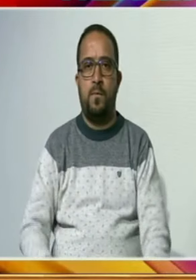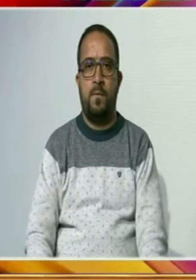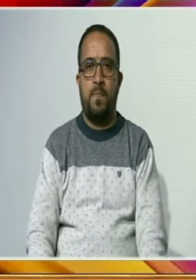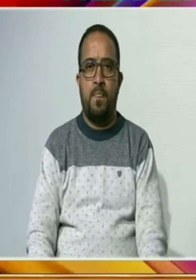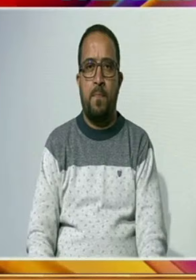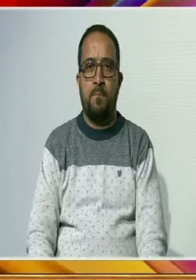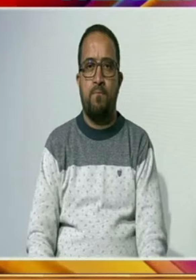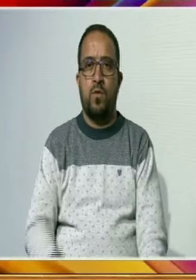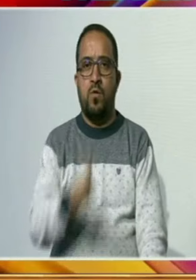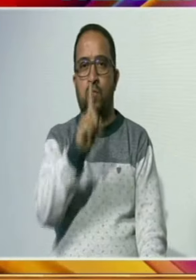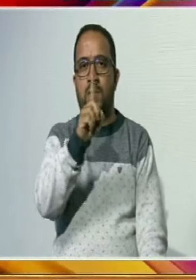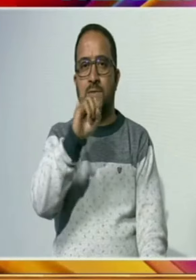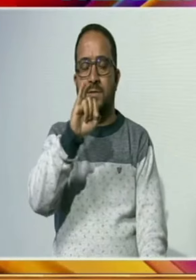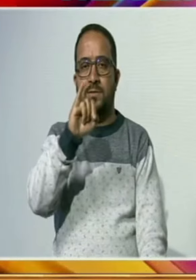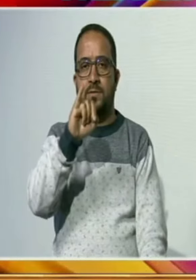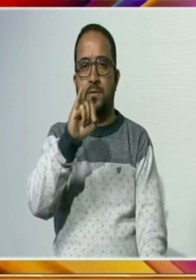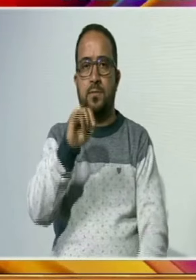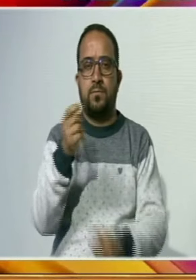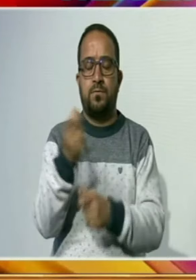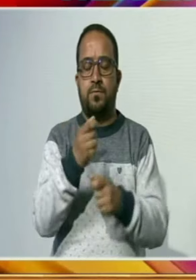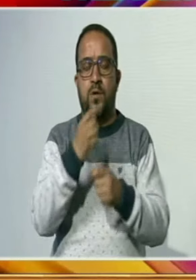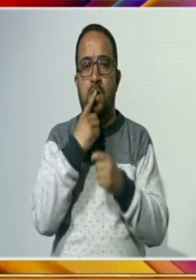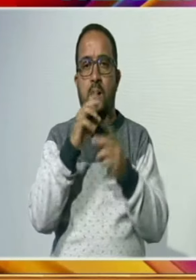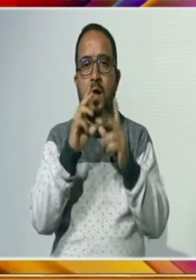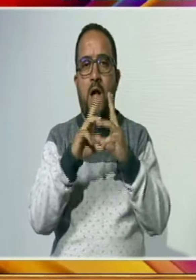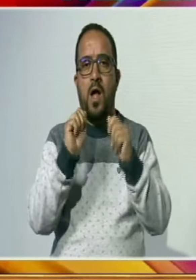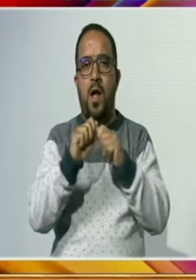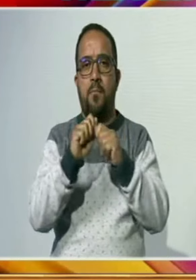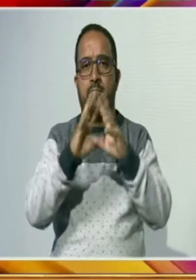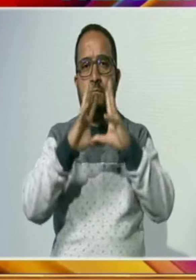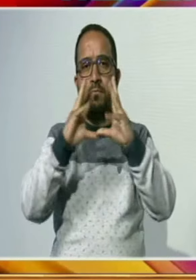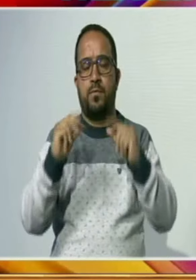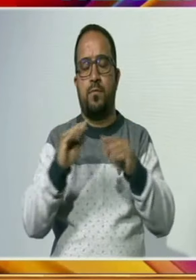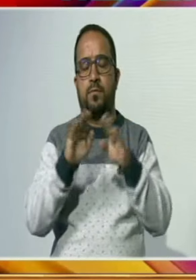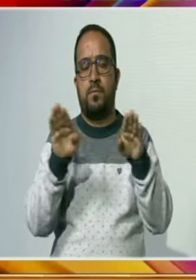سولہ اپریل تک اپنی زری سرگرمیاں موطل رکھیں